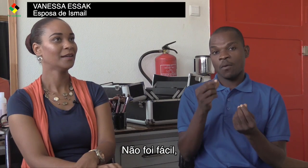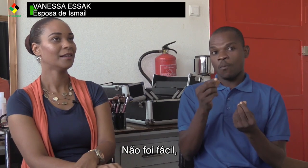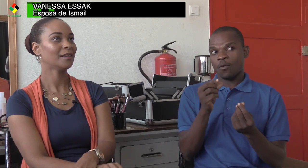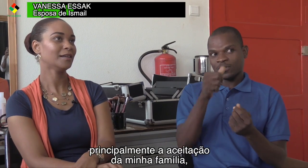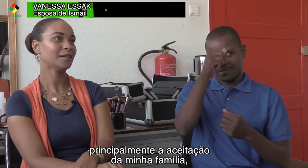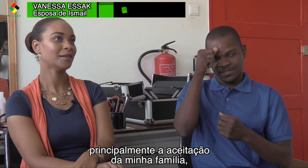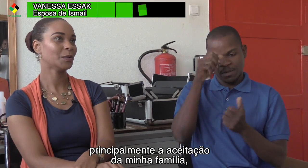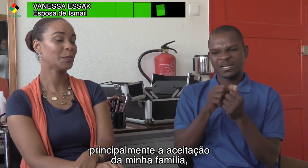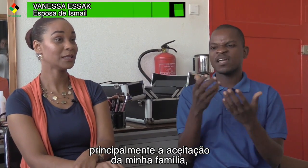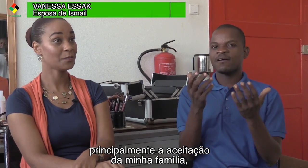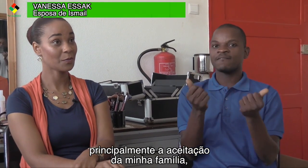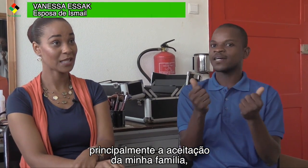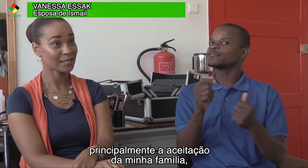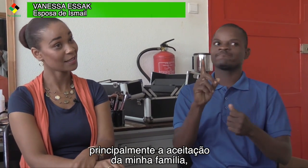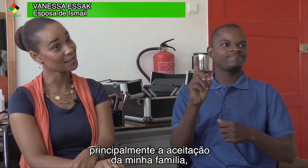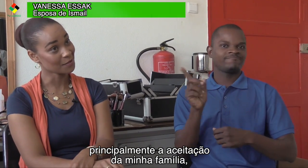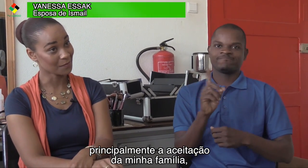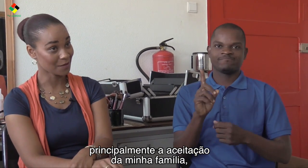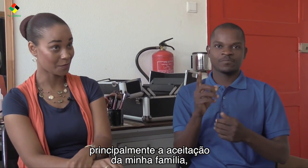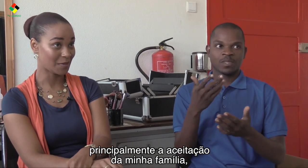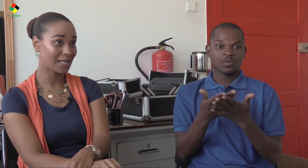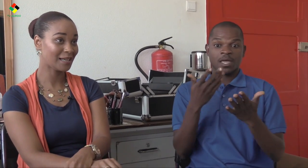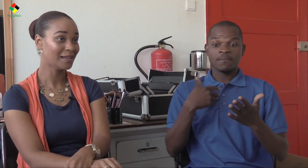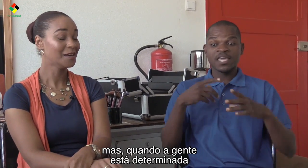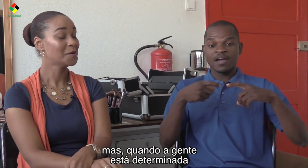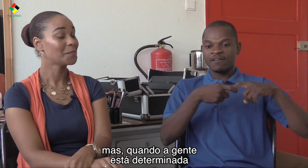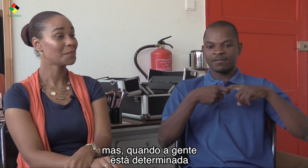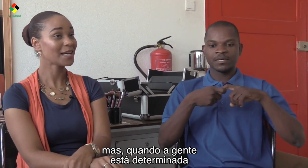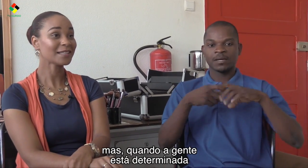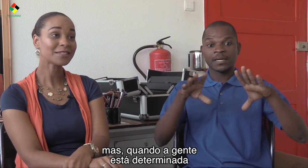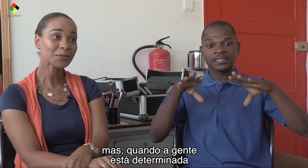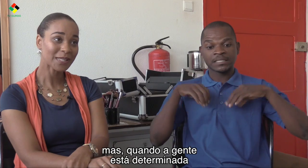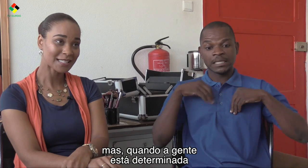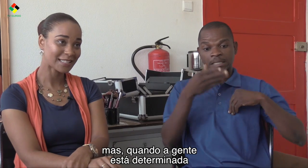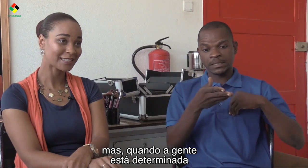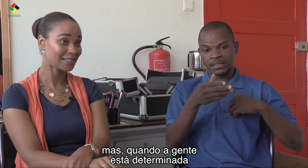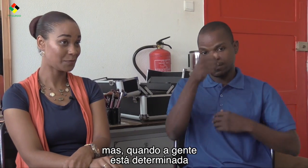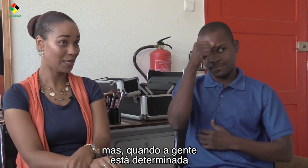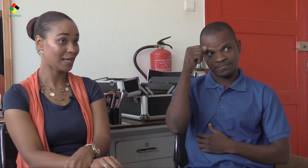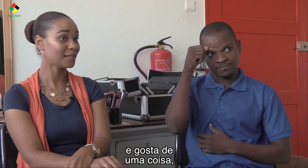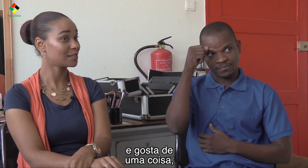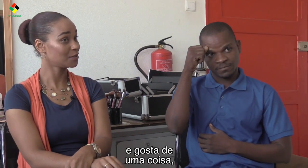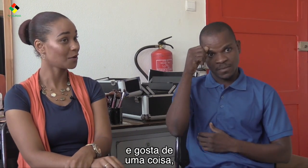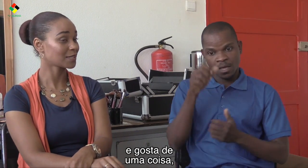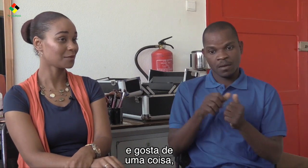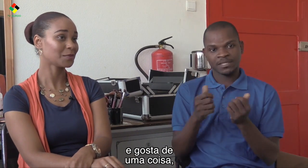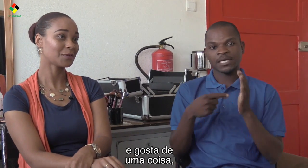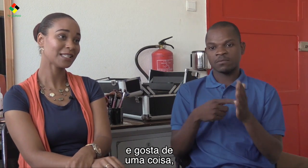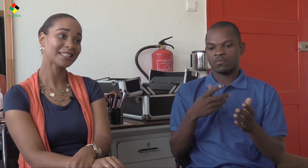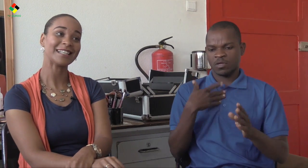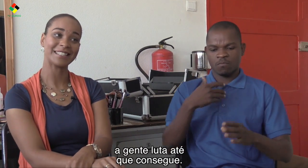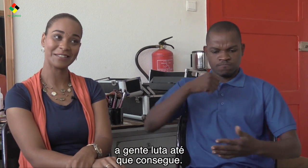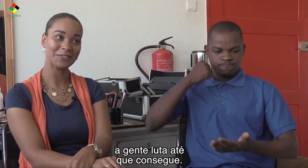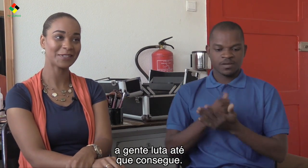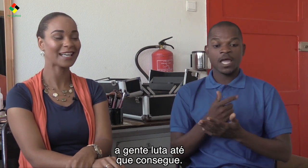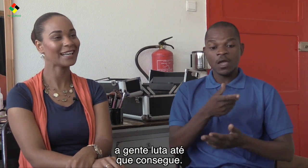principalmente a aceitação da minha família. Mas quando a gente está determinada e a gente gosta de uma